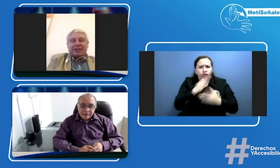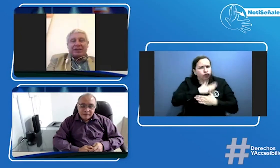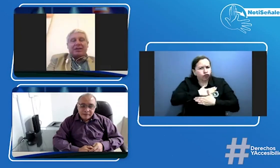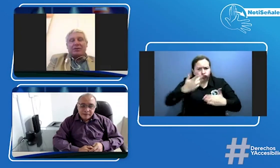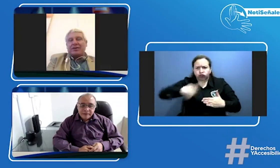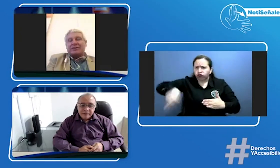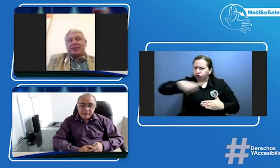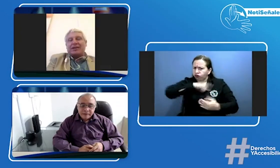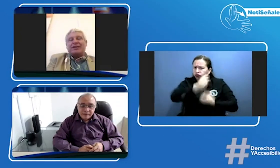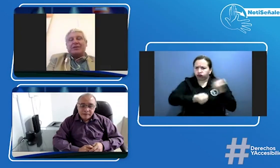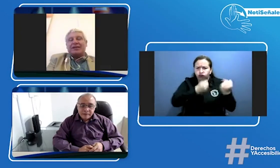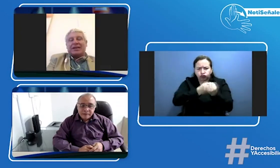un abrazo muy grande y buena tarde